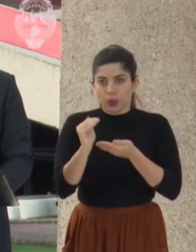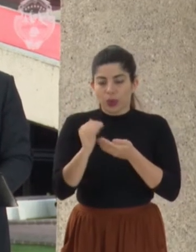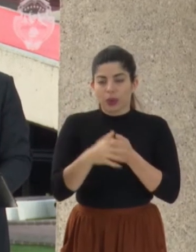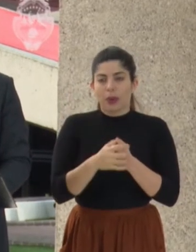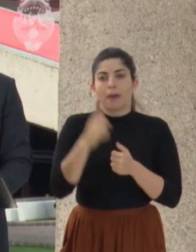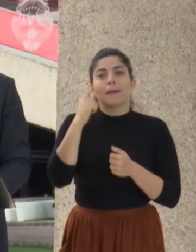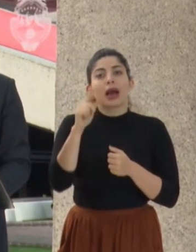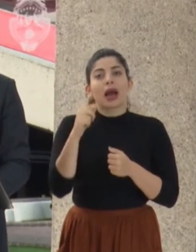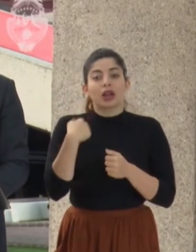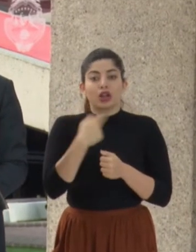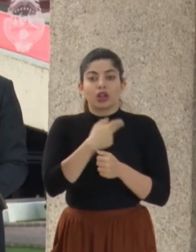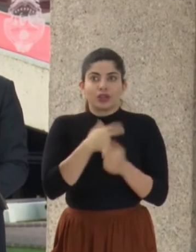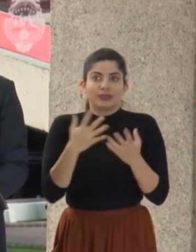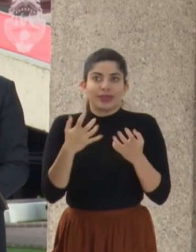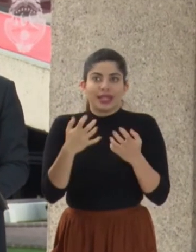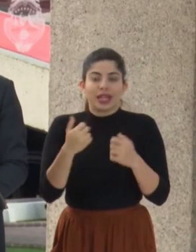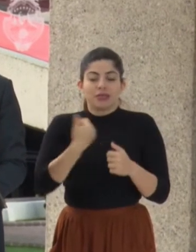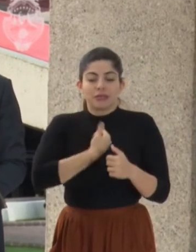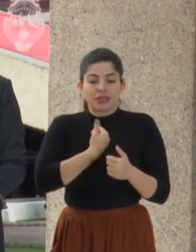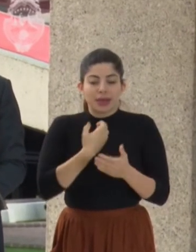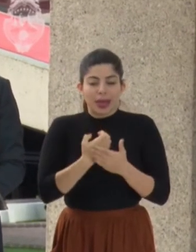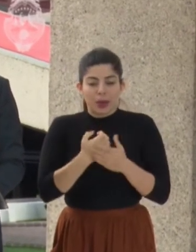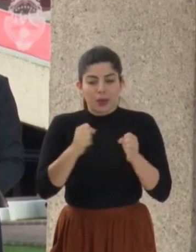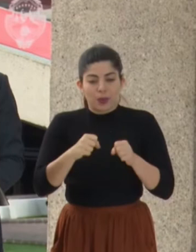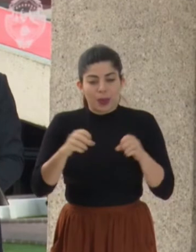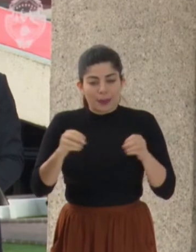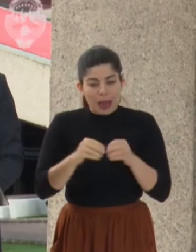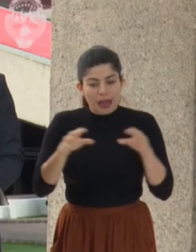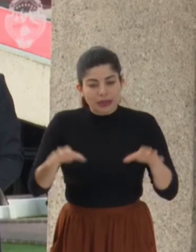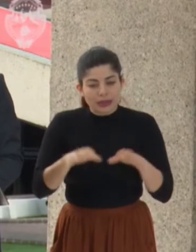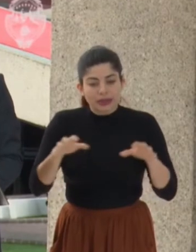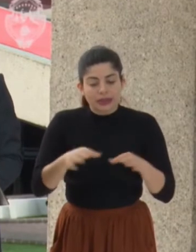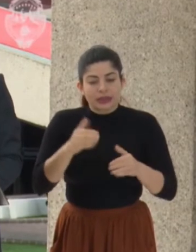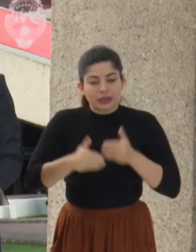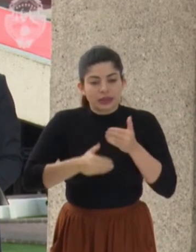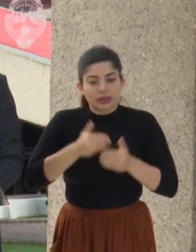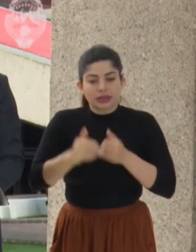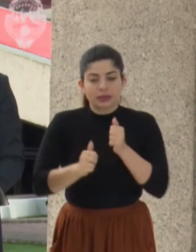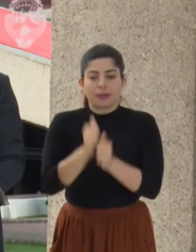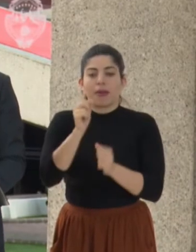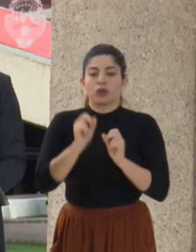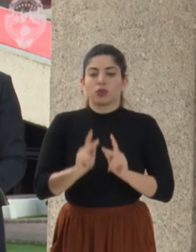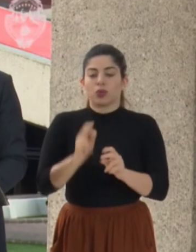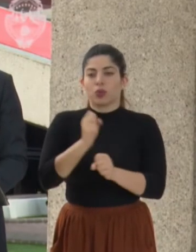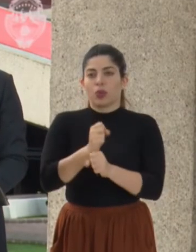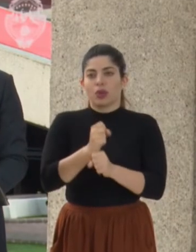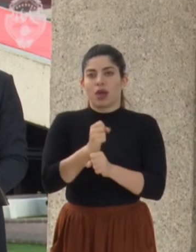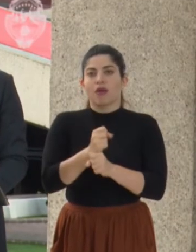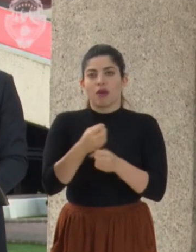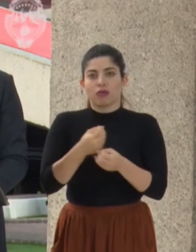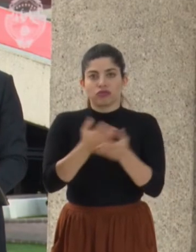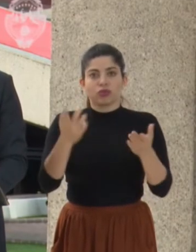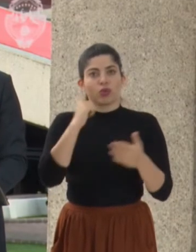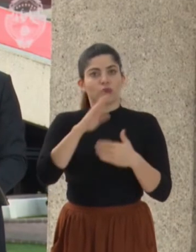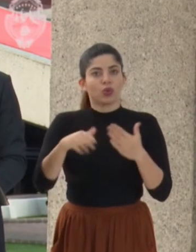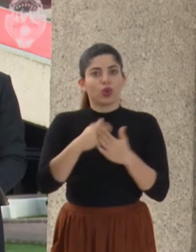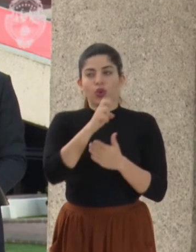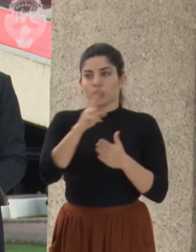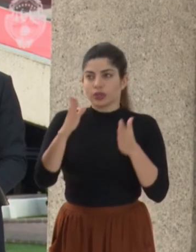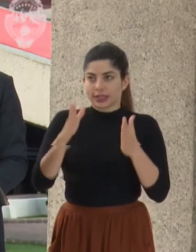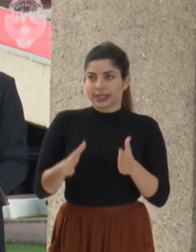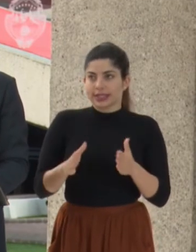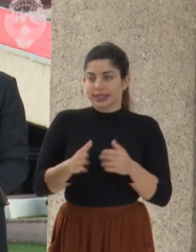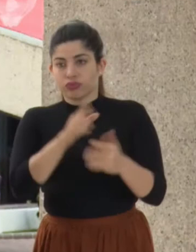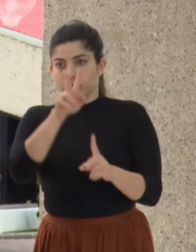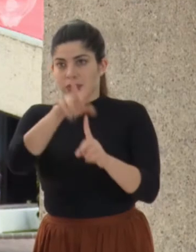como queremos, activar nuestra economía y que se generen mayores oportunidades de empleo para las costarricenses y para